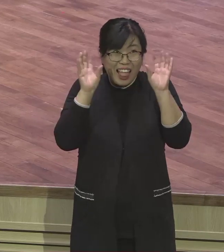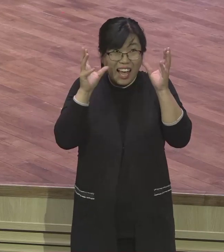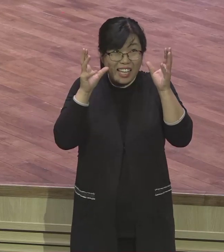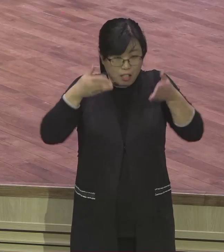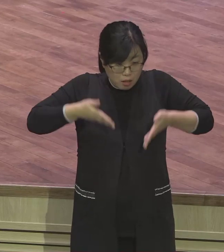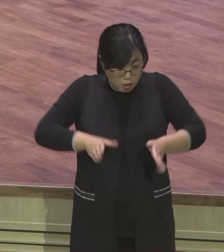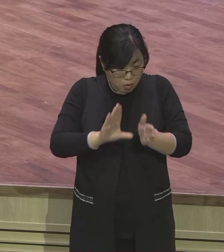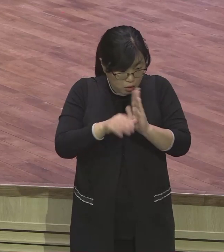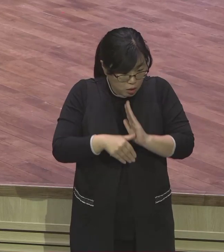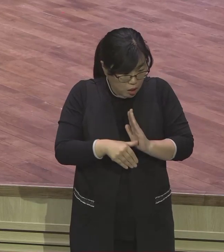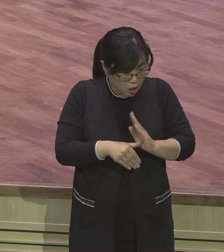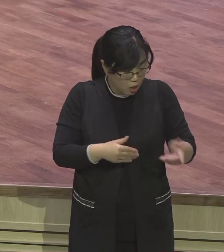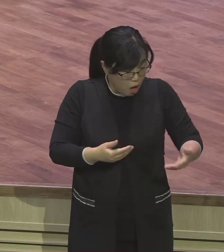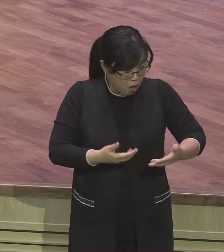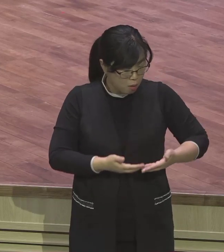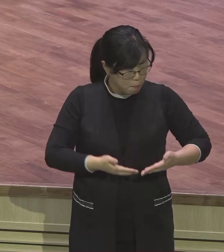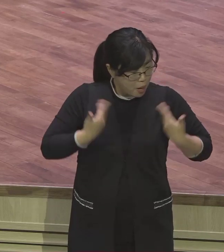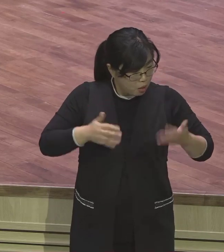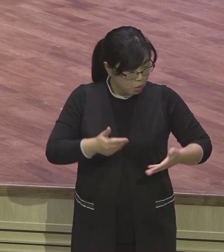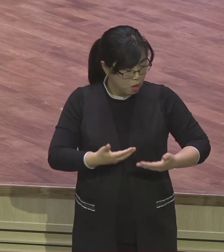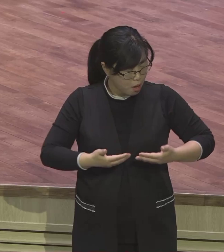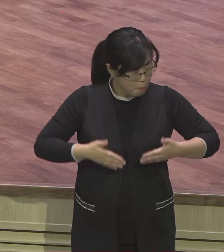드러내놓은 역할을 고세한 땅이 했다. 그 말이에요.